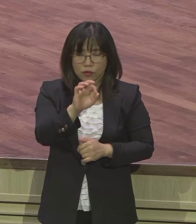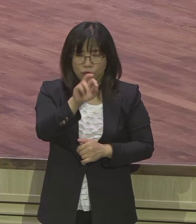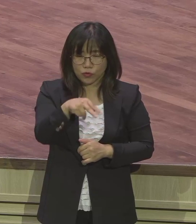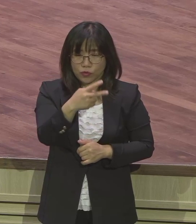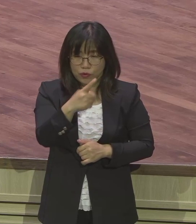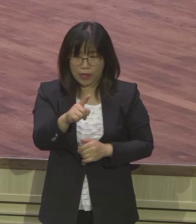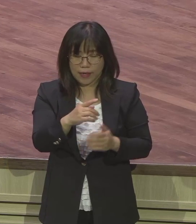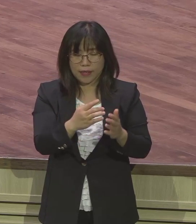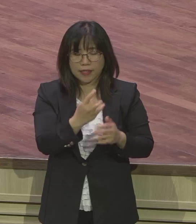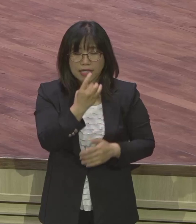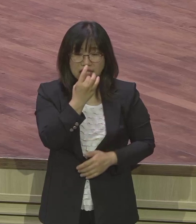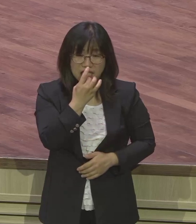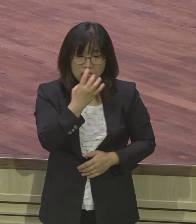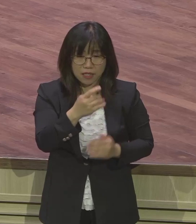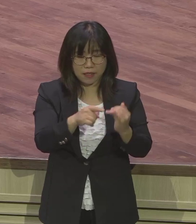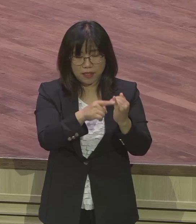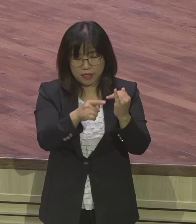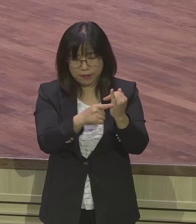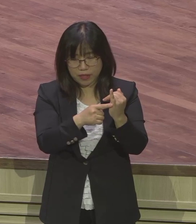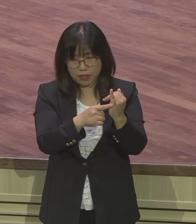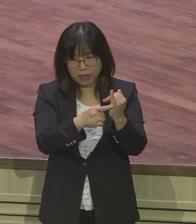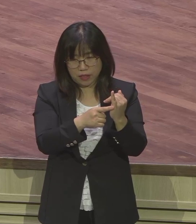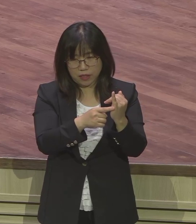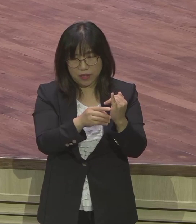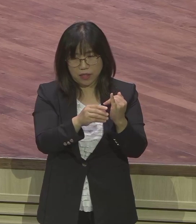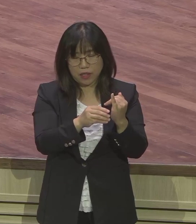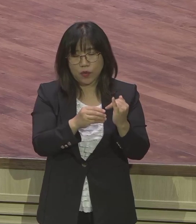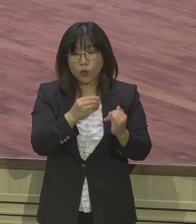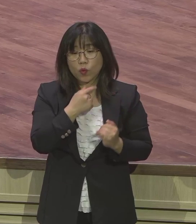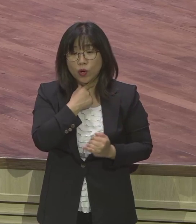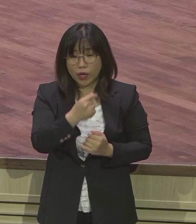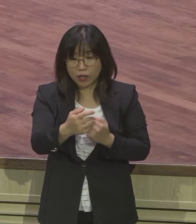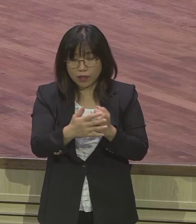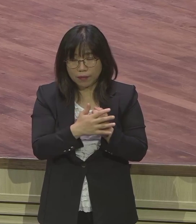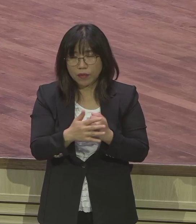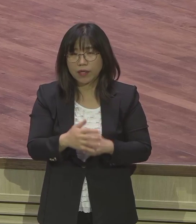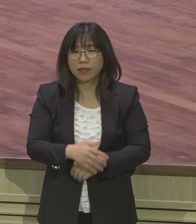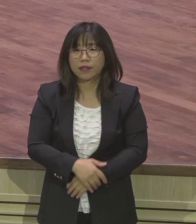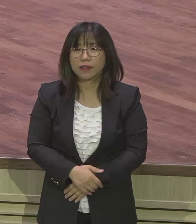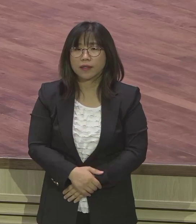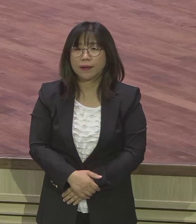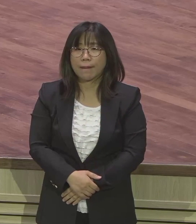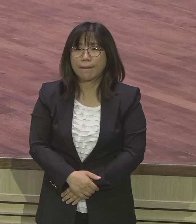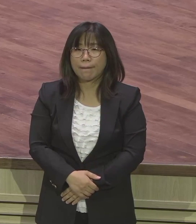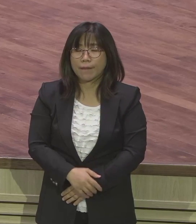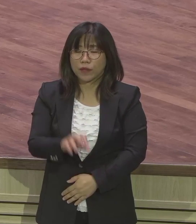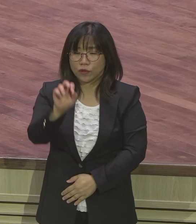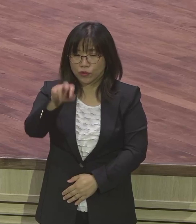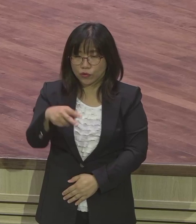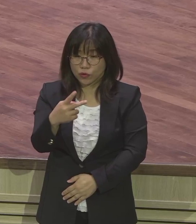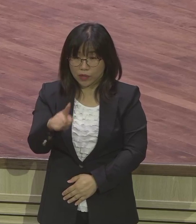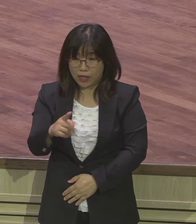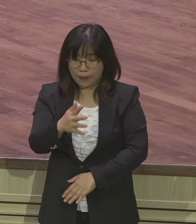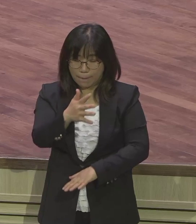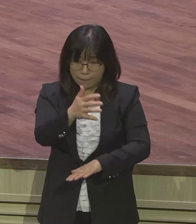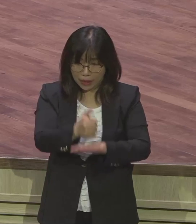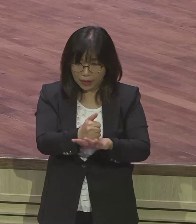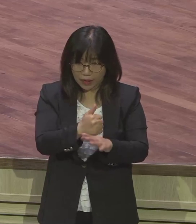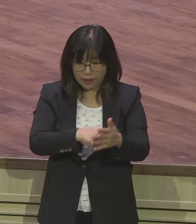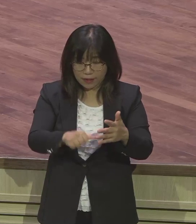원했어요 가문의 시를 요구했어요 그러나 유다는 막내 아들 셀라가 장성했음에도 다말에게 안 주는